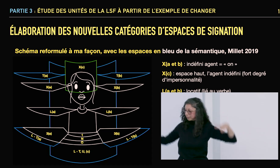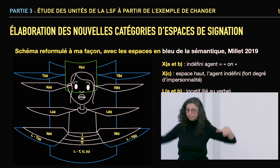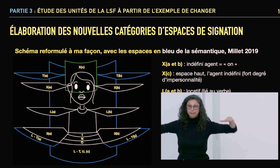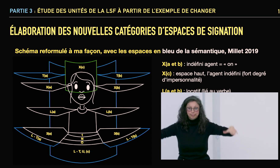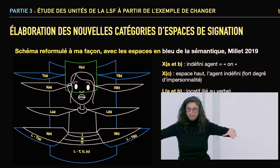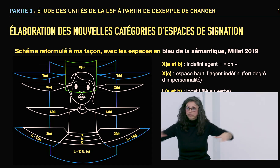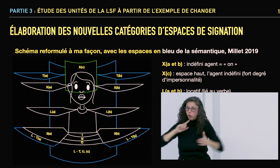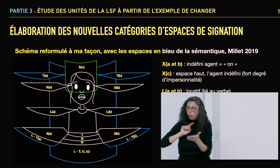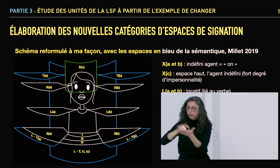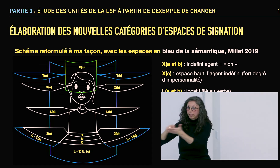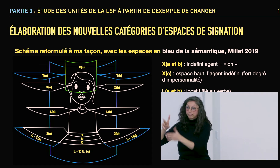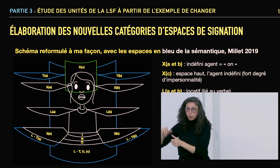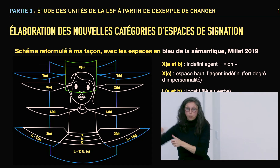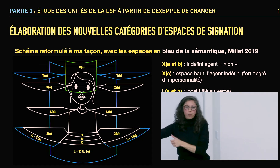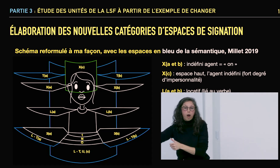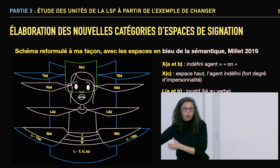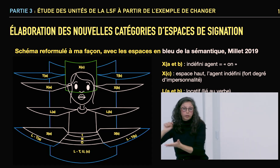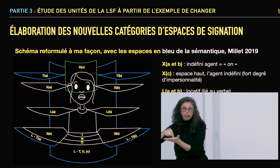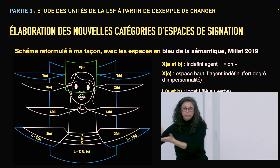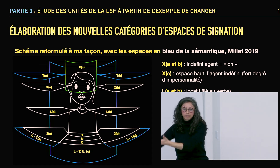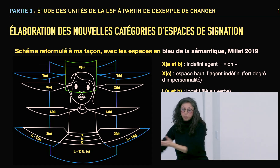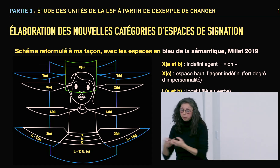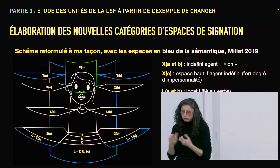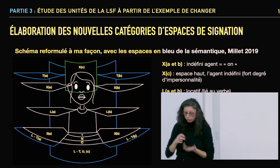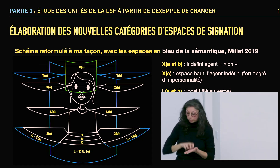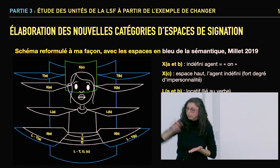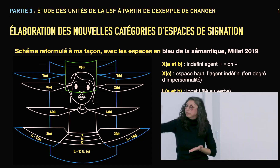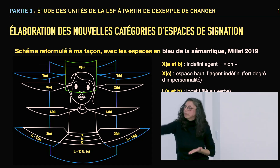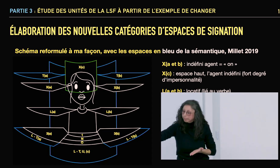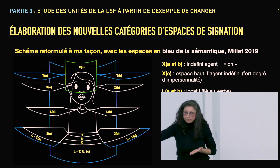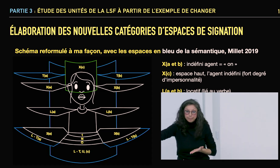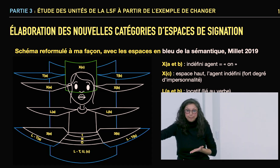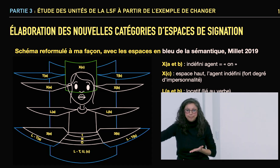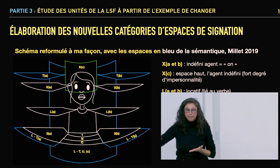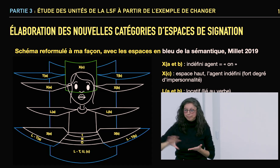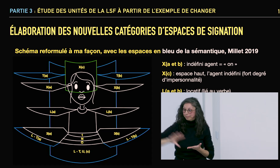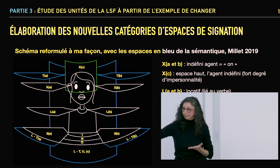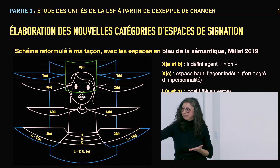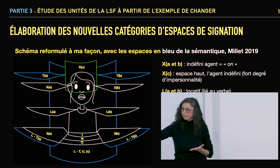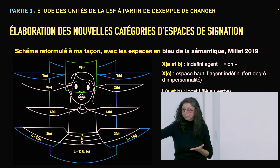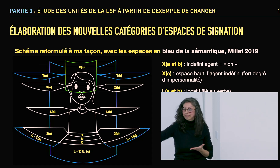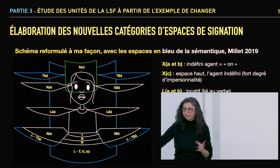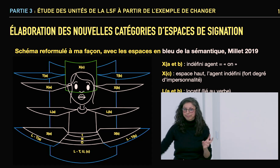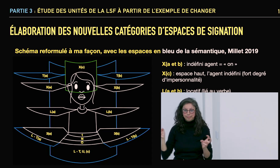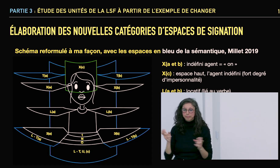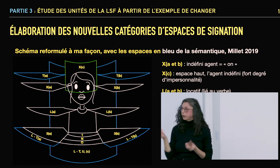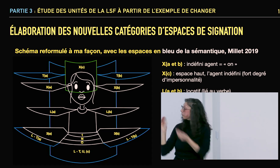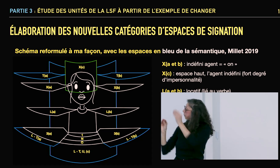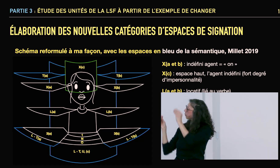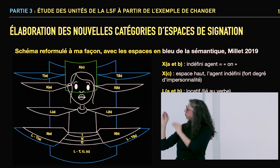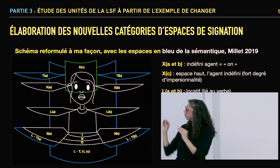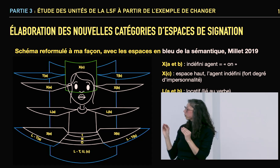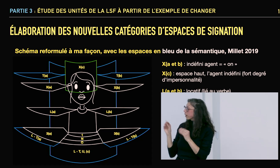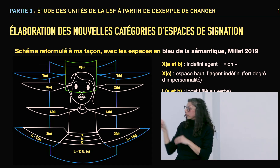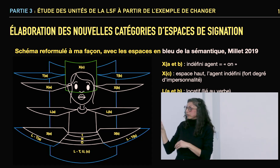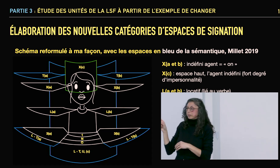permettaient aussi d'être dans le passé et dans le présent. Différents lieux aussi qui permettaient comme celui-là de sauter d'un espace à l